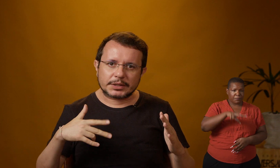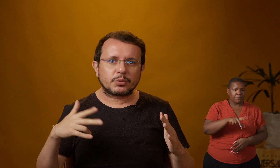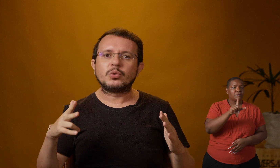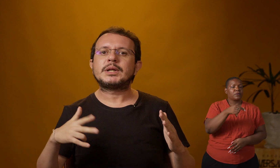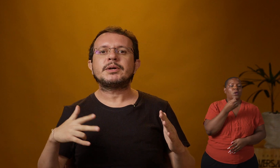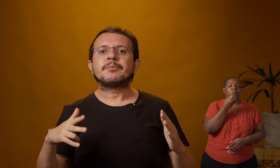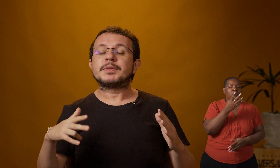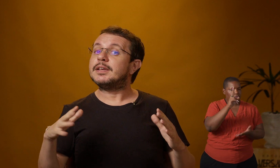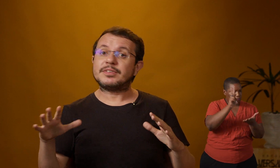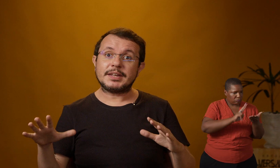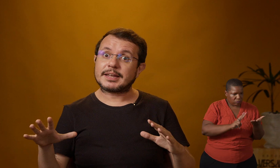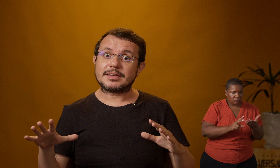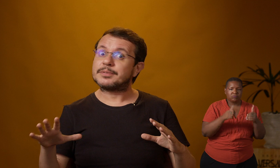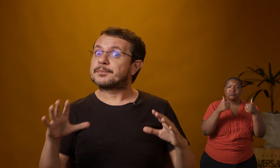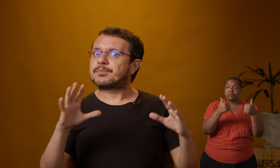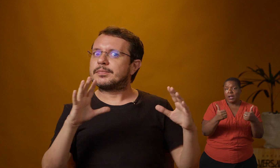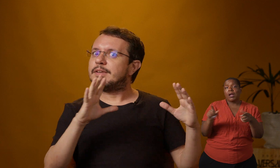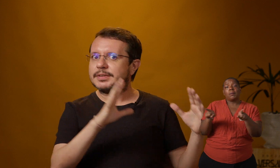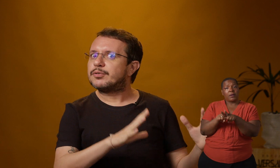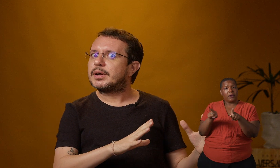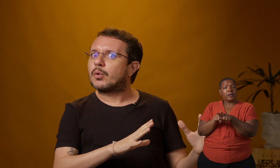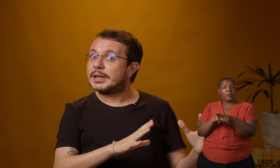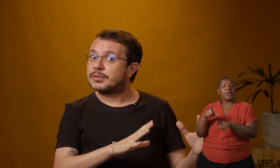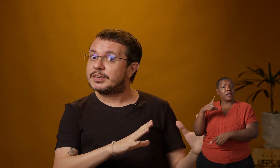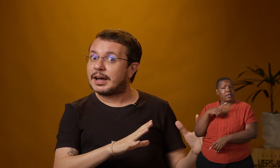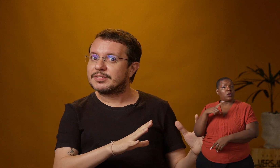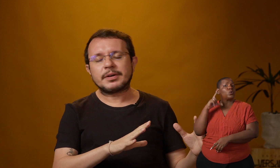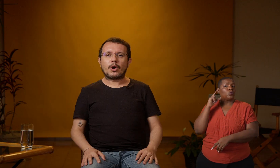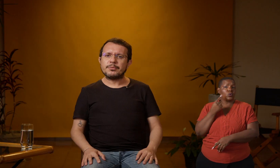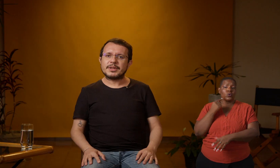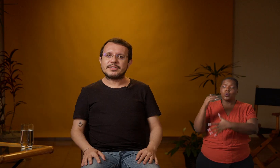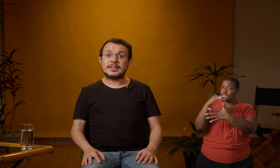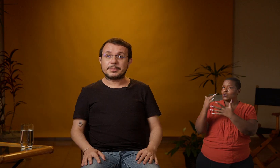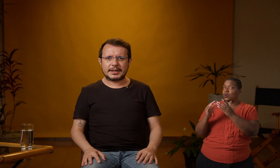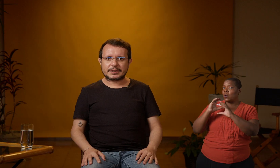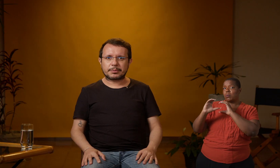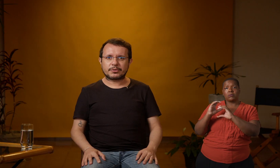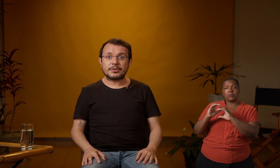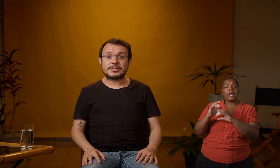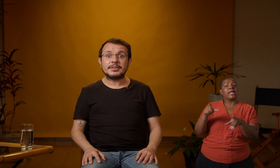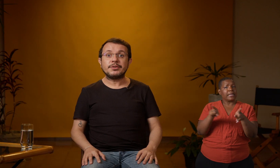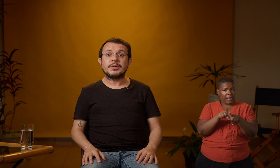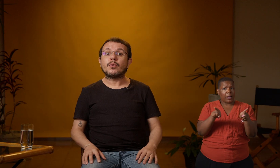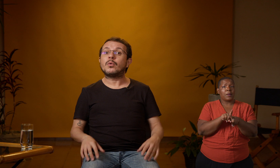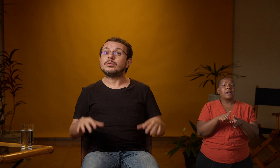leitura. E existem aquelas que se identificam com a língua de sinais. Óbvio que existem também aquelas pessoas que se identificam com